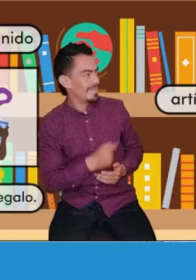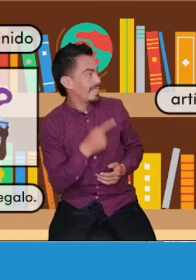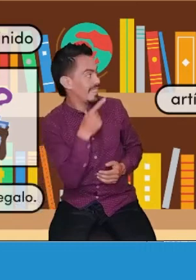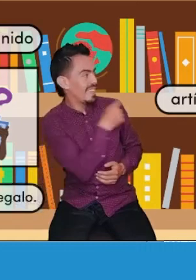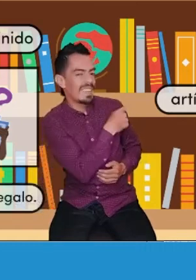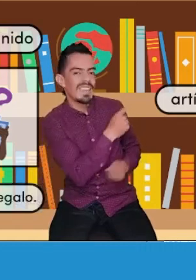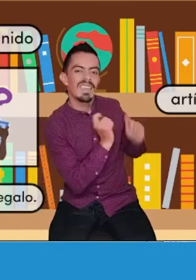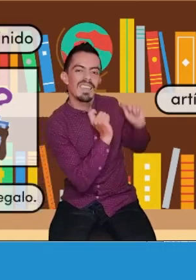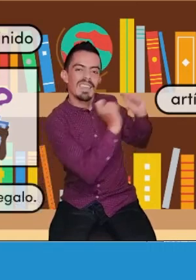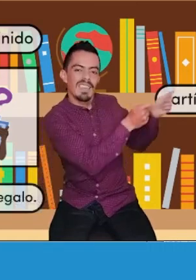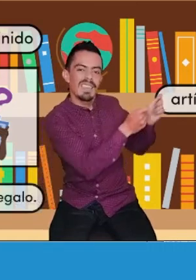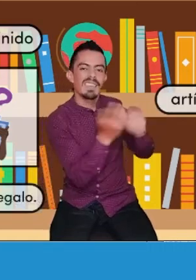artículo definido,